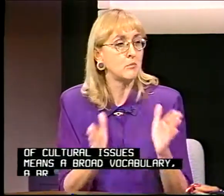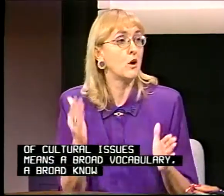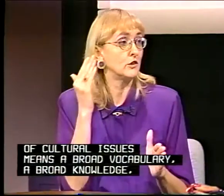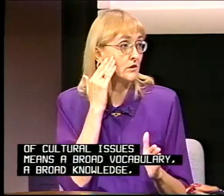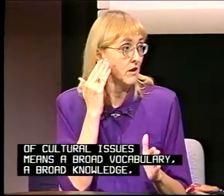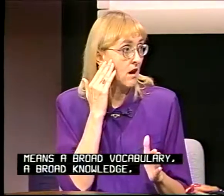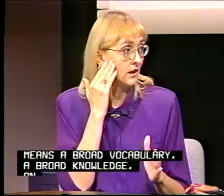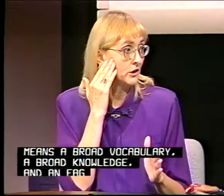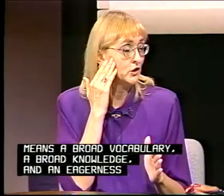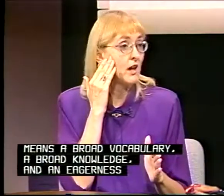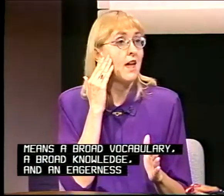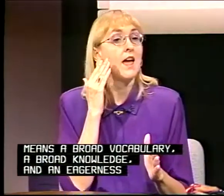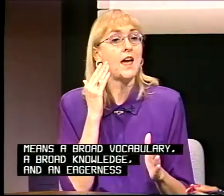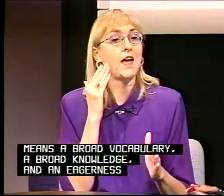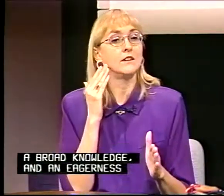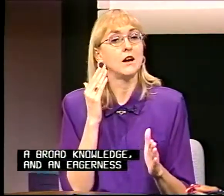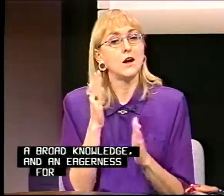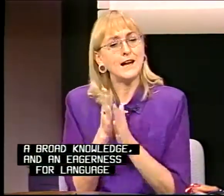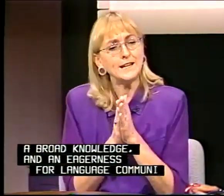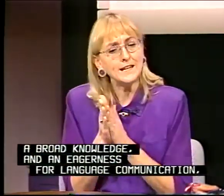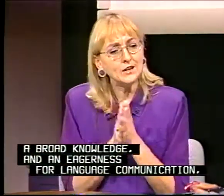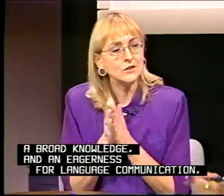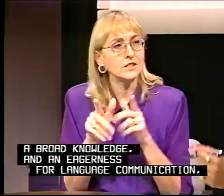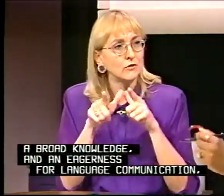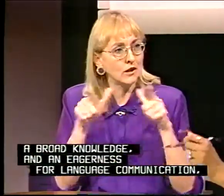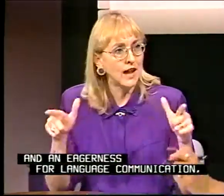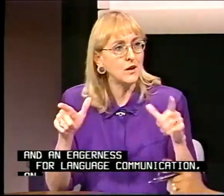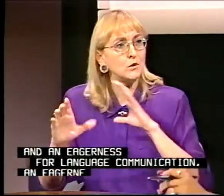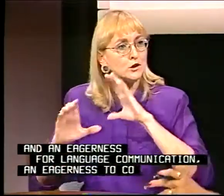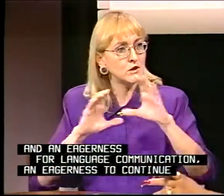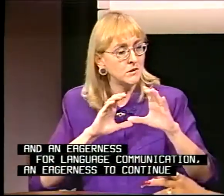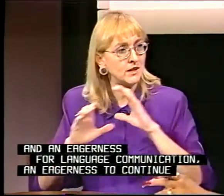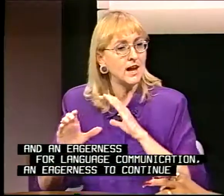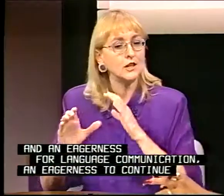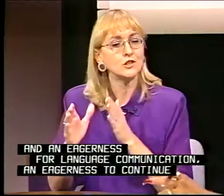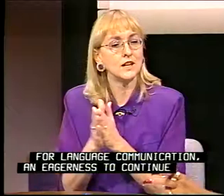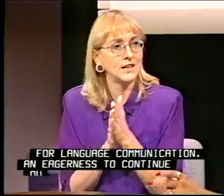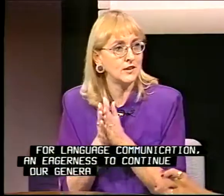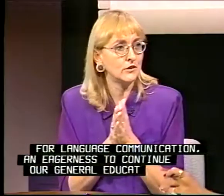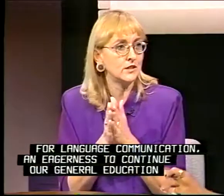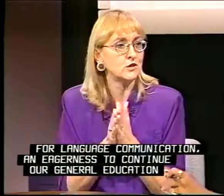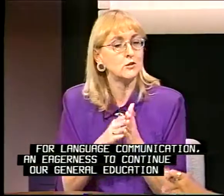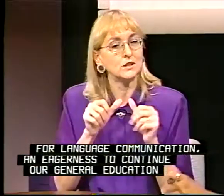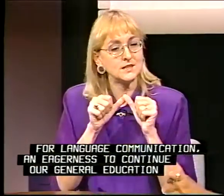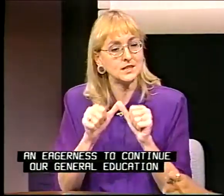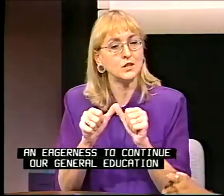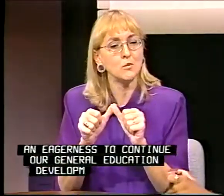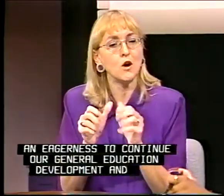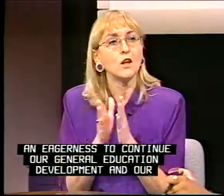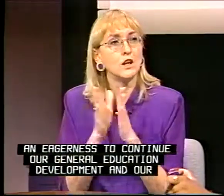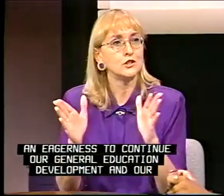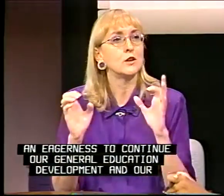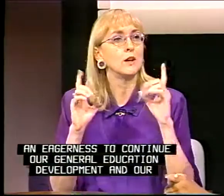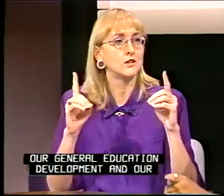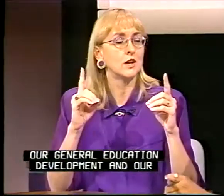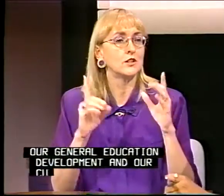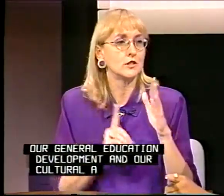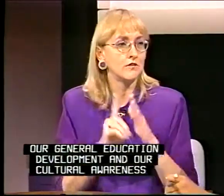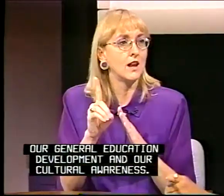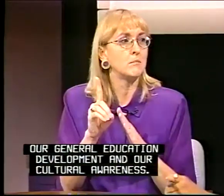a broad knowledge, and an eagerness for language communication, an eagerness to continue our general education development